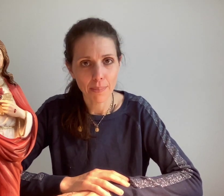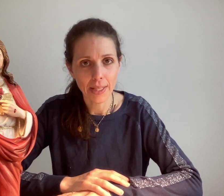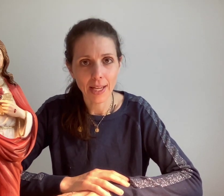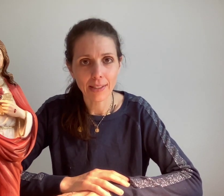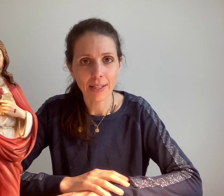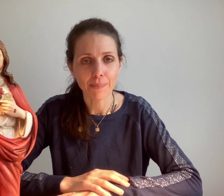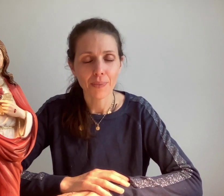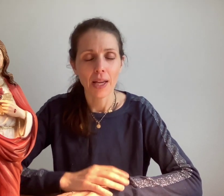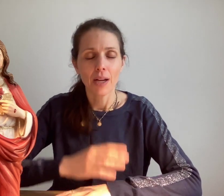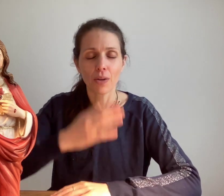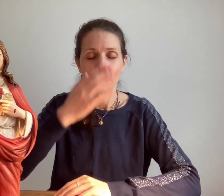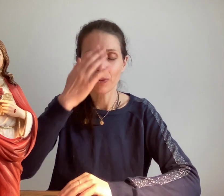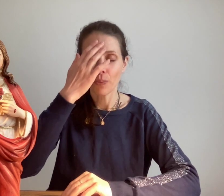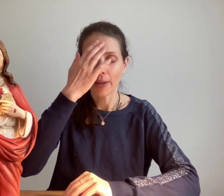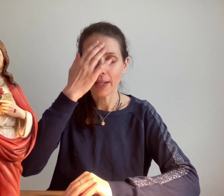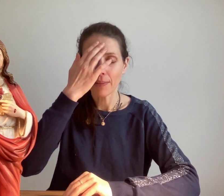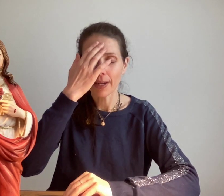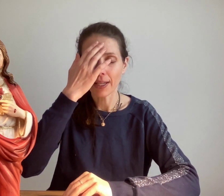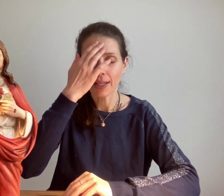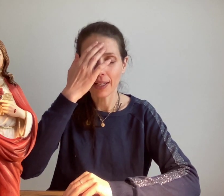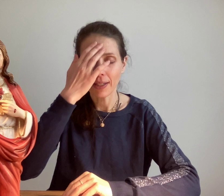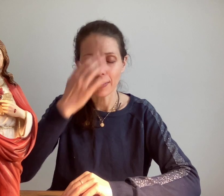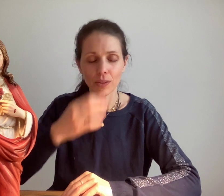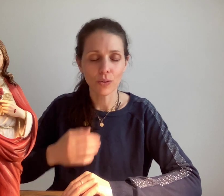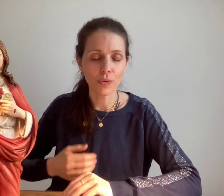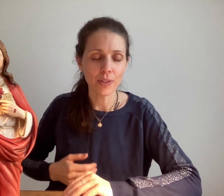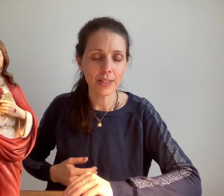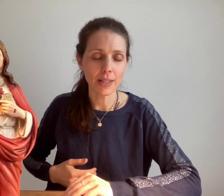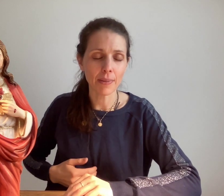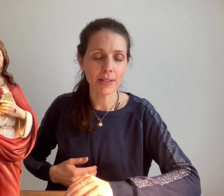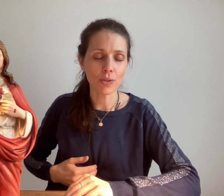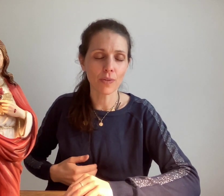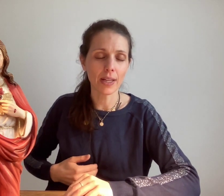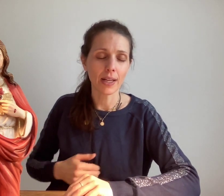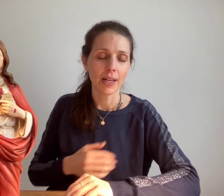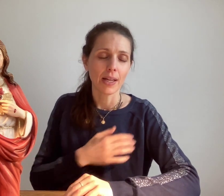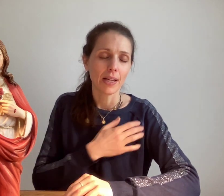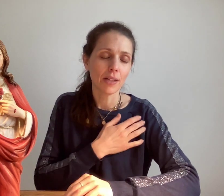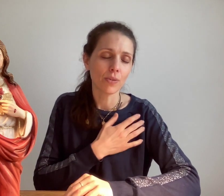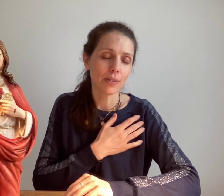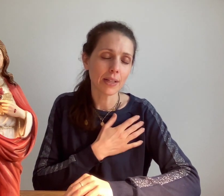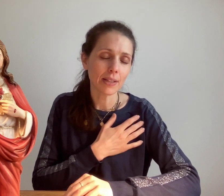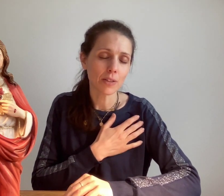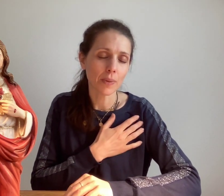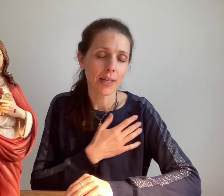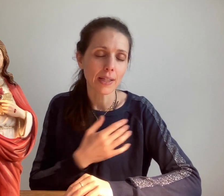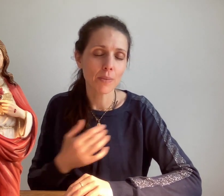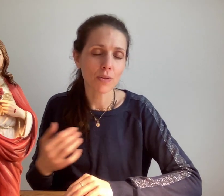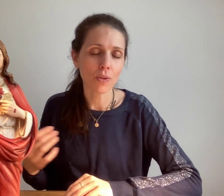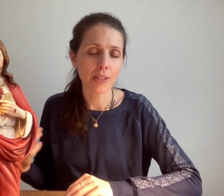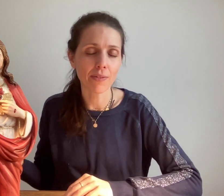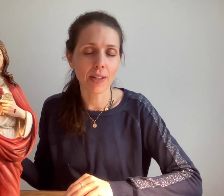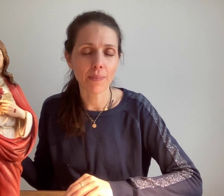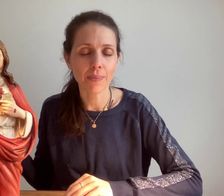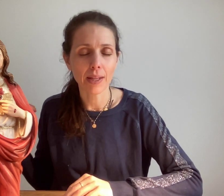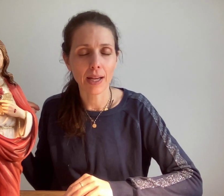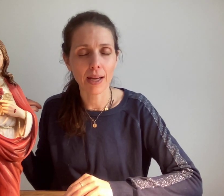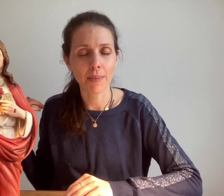Picaretta. Au nom du Père qui m'a créé, du Fils qui m'a sauvée et du Saint-Esprit qui me sanctifie. Amen.